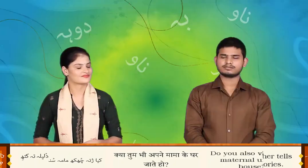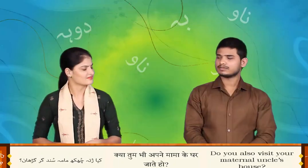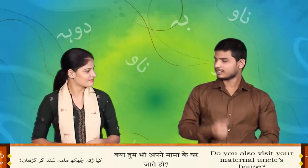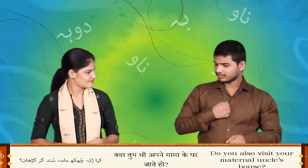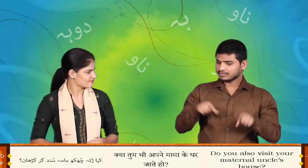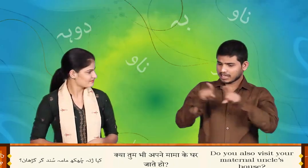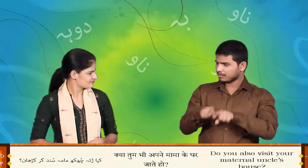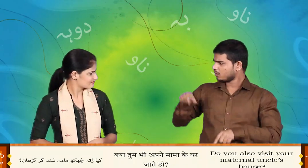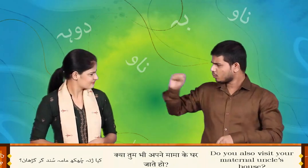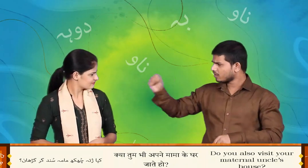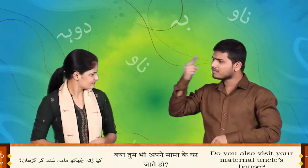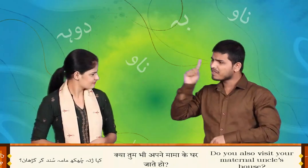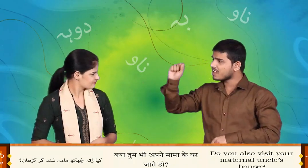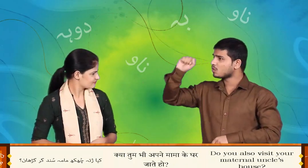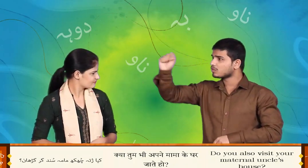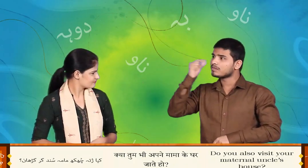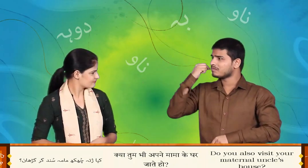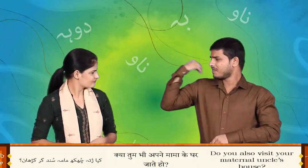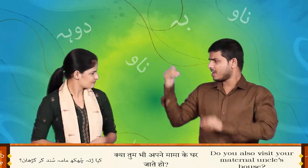क्या चेती चुख मामसुन गर गचान?